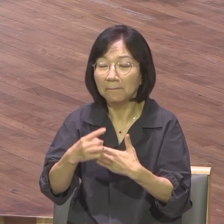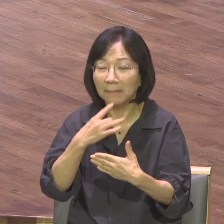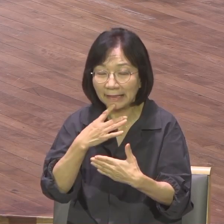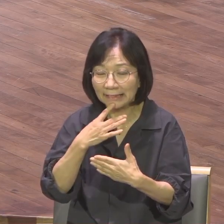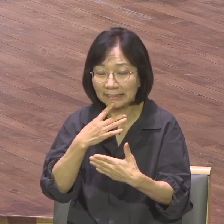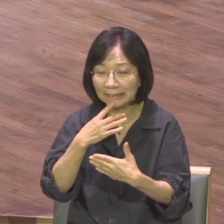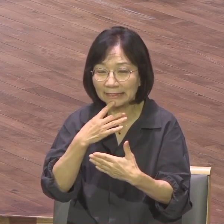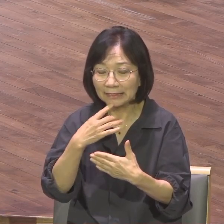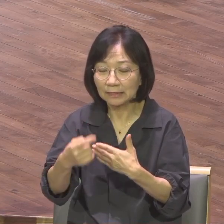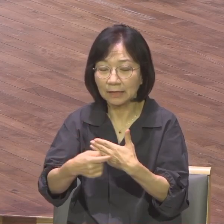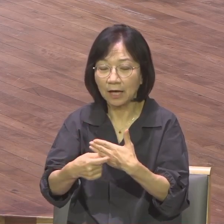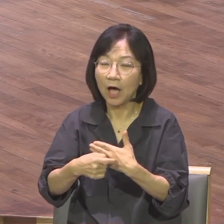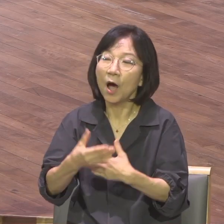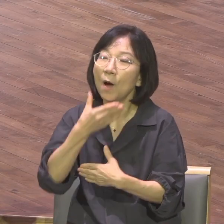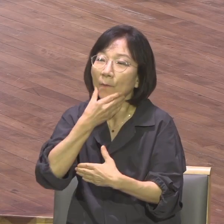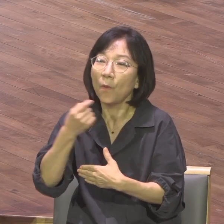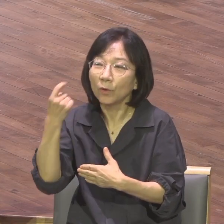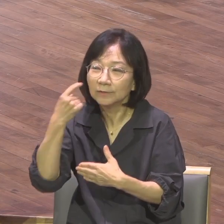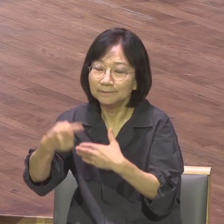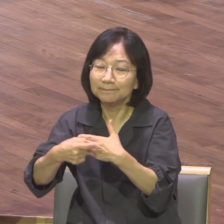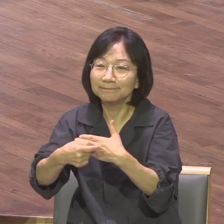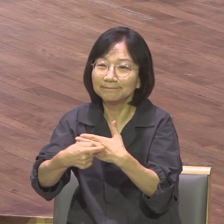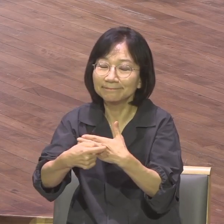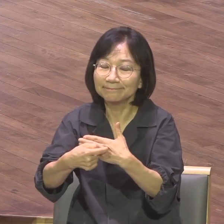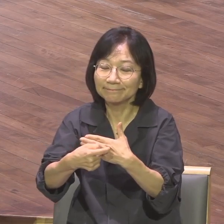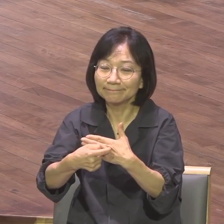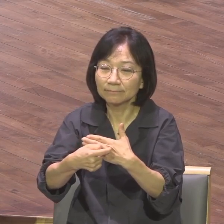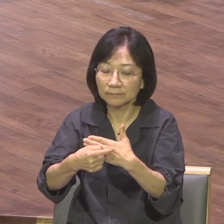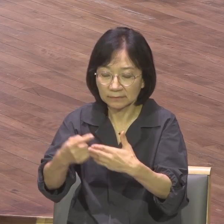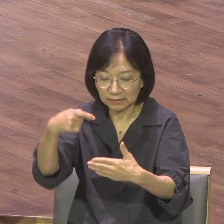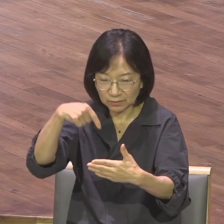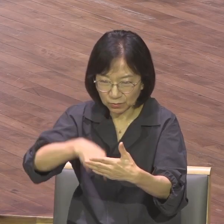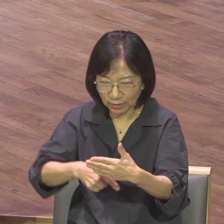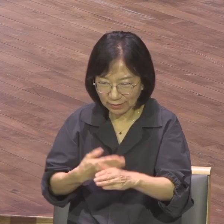껍데기는 복음인 것 같은데 속은 전혀 복음이 아닌